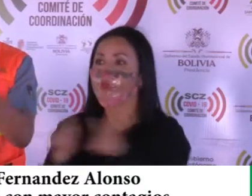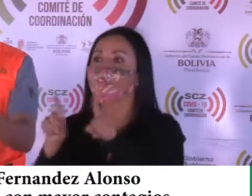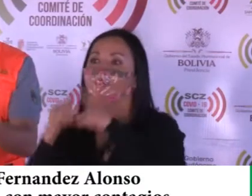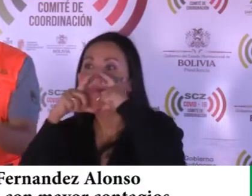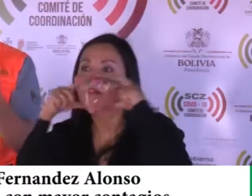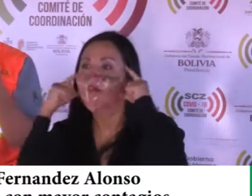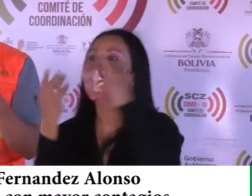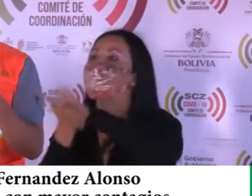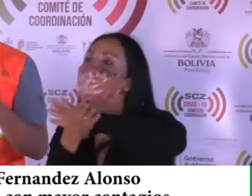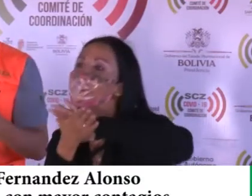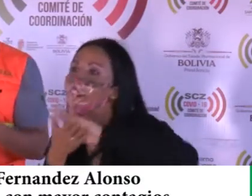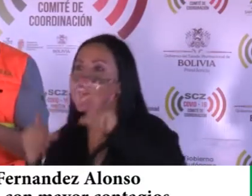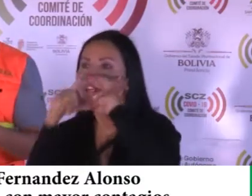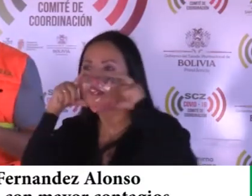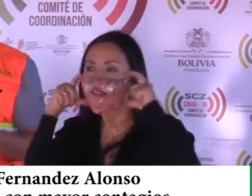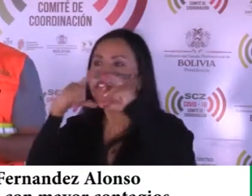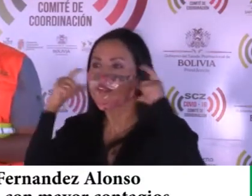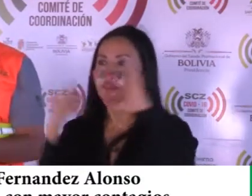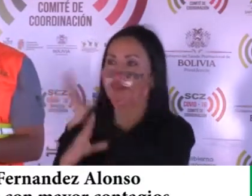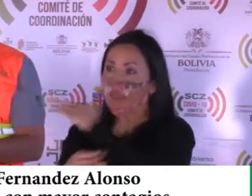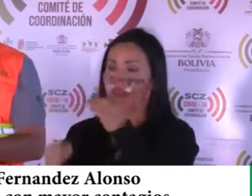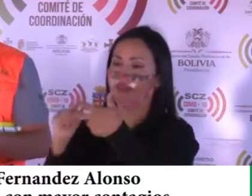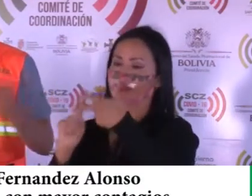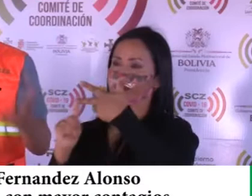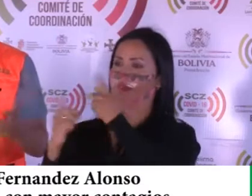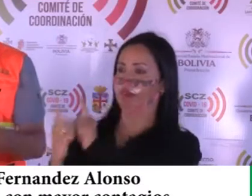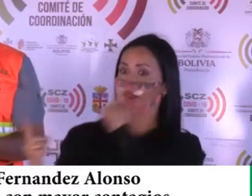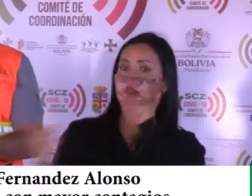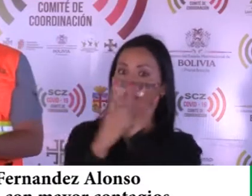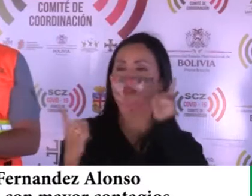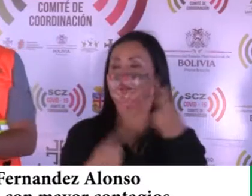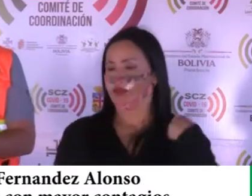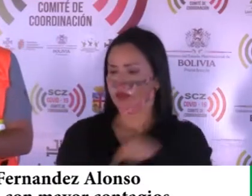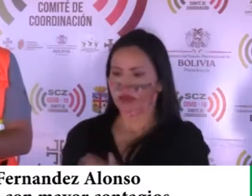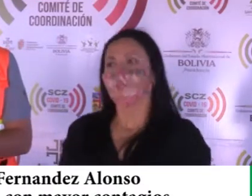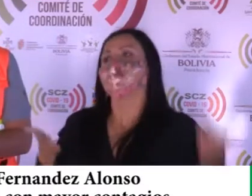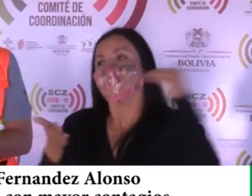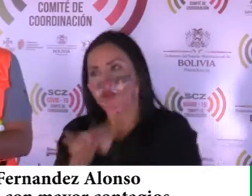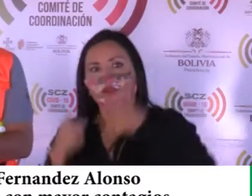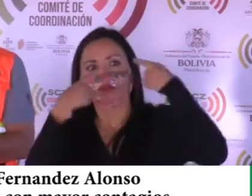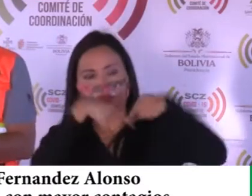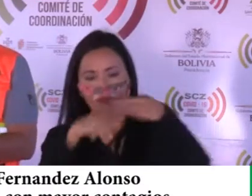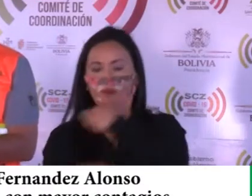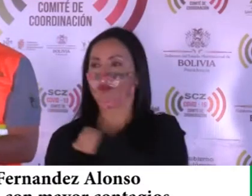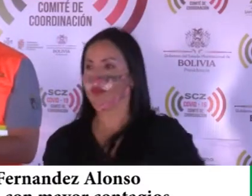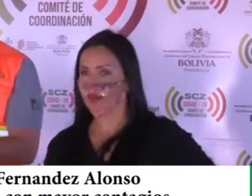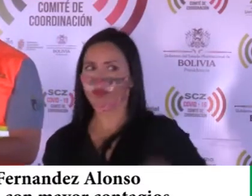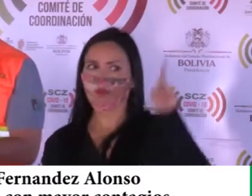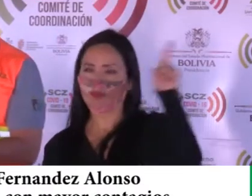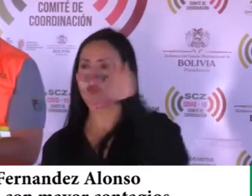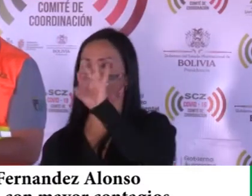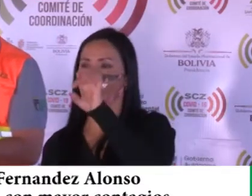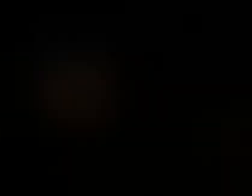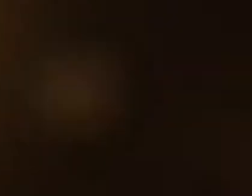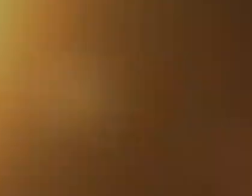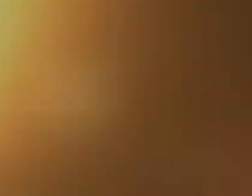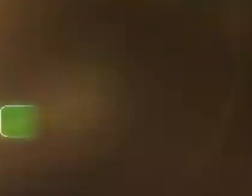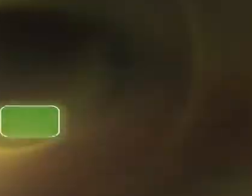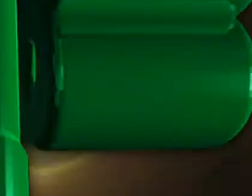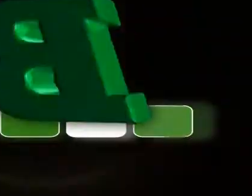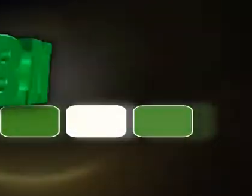respiratoria, que son los barbijos y el distanciamiento social. Y eso lo haremos nuevamente en el municipio de Fernández Alonso.